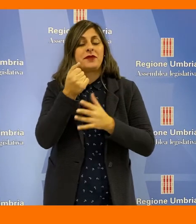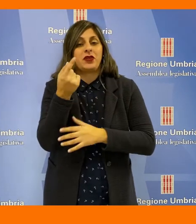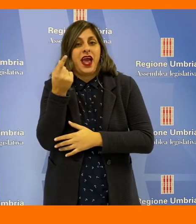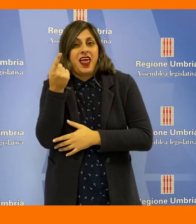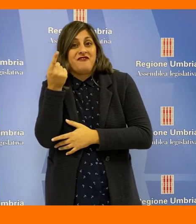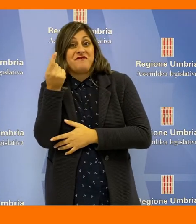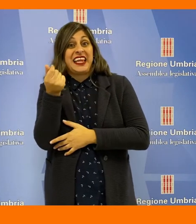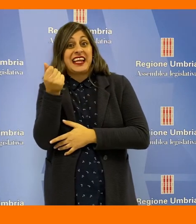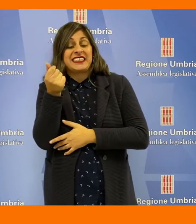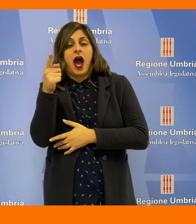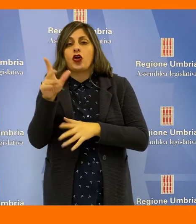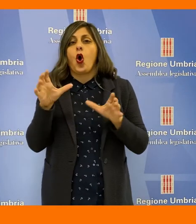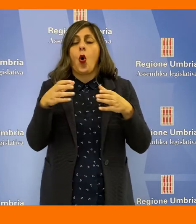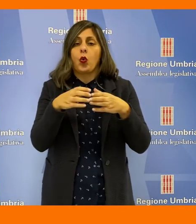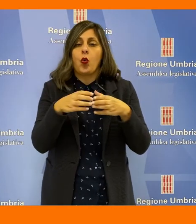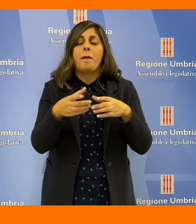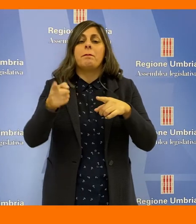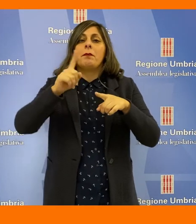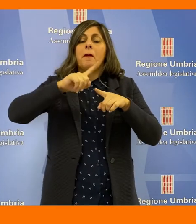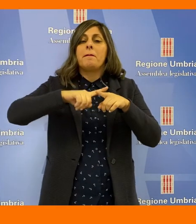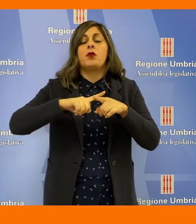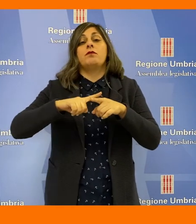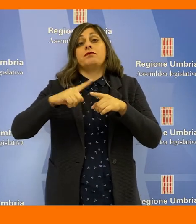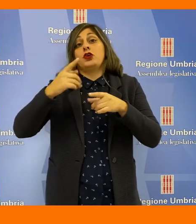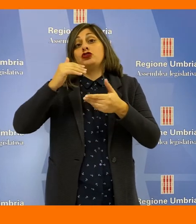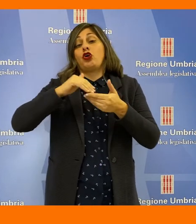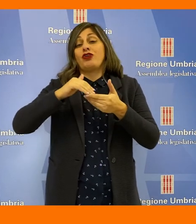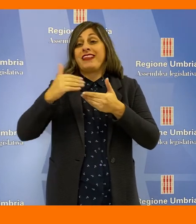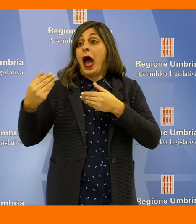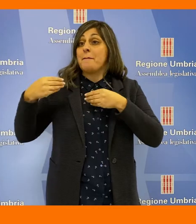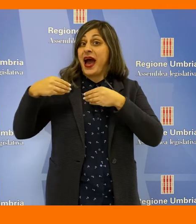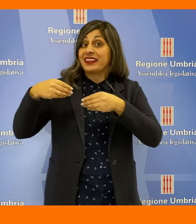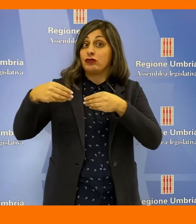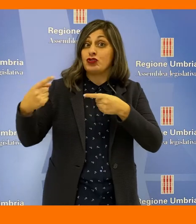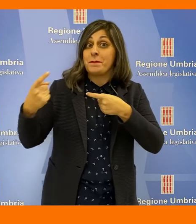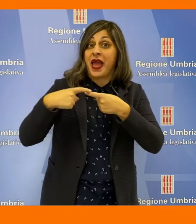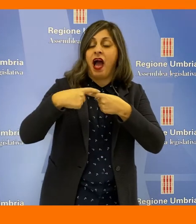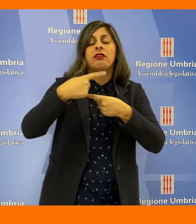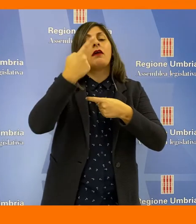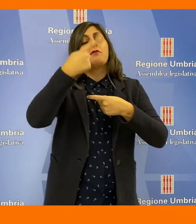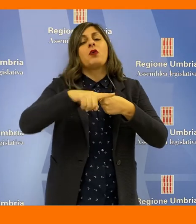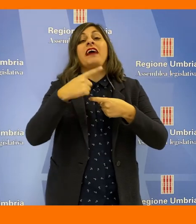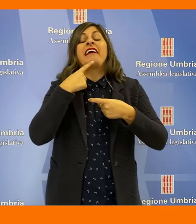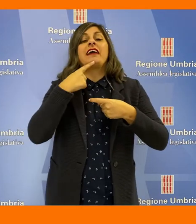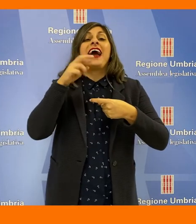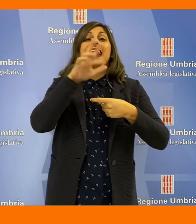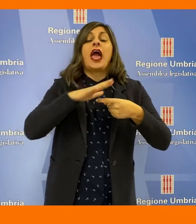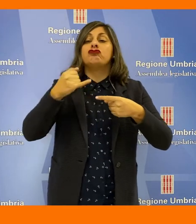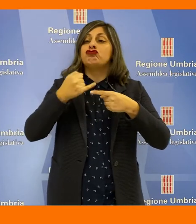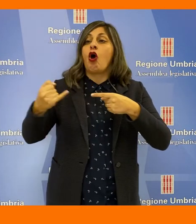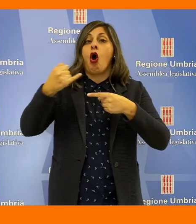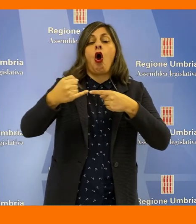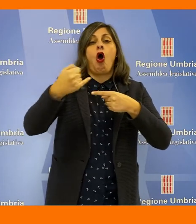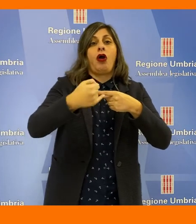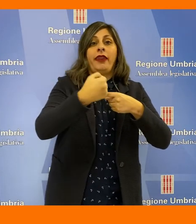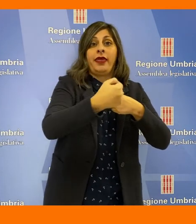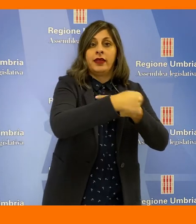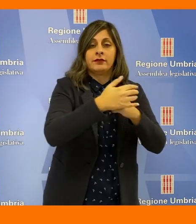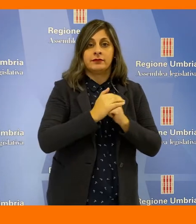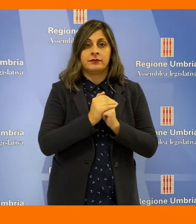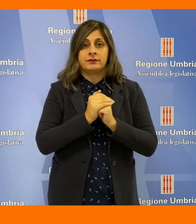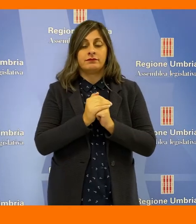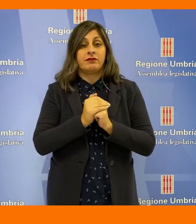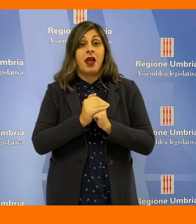finanziario del gruppo di società partecipate ed enti che fanno capo alla Regione. Il bilancio consolidato